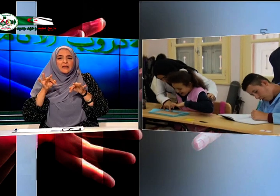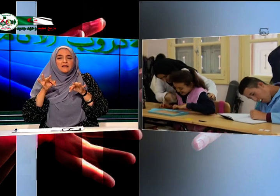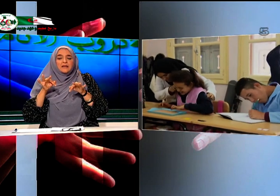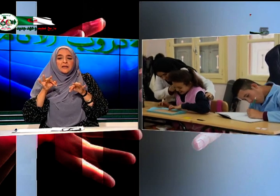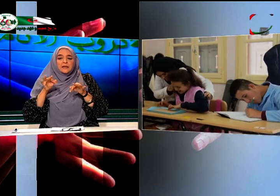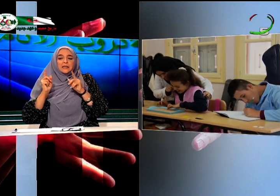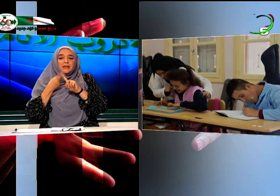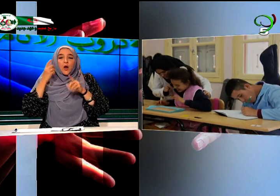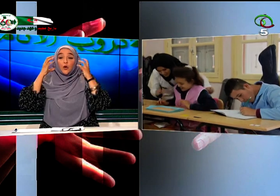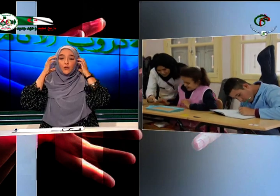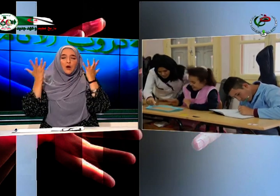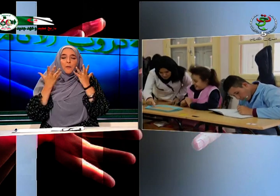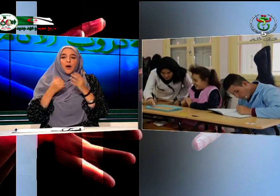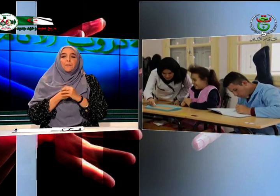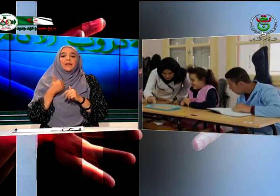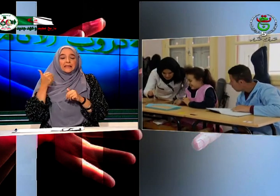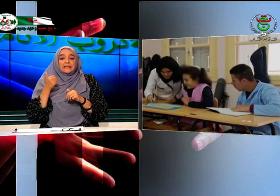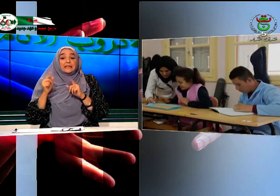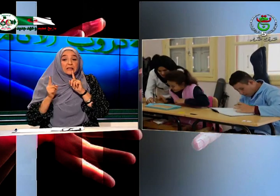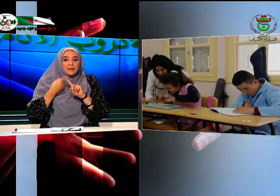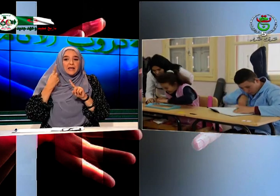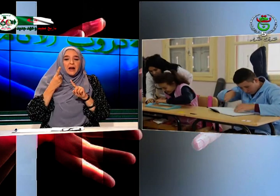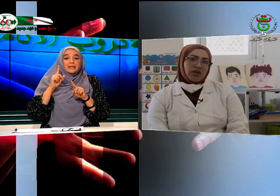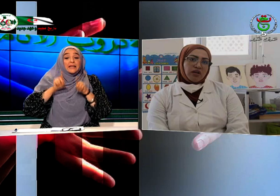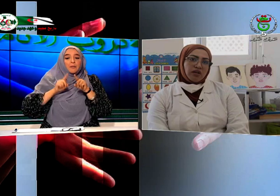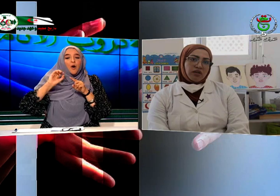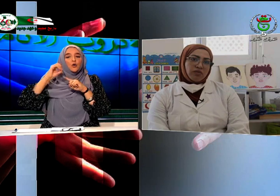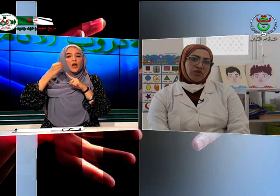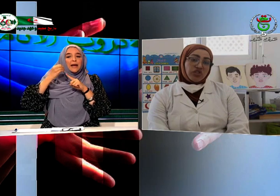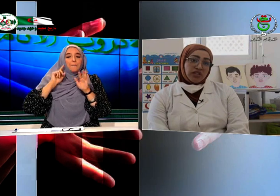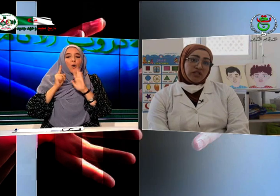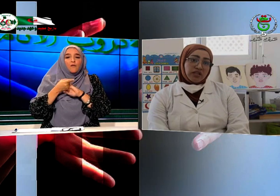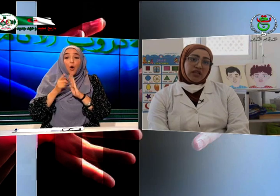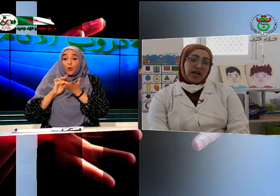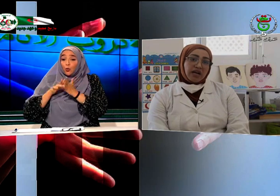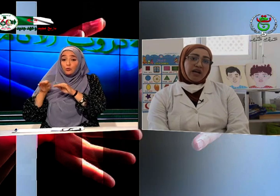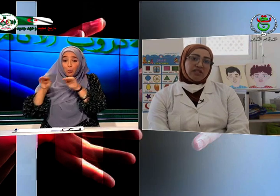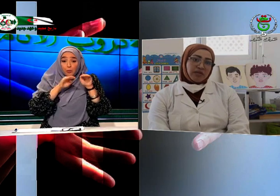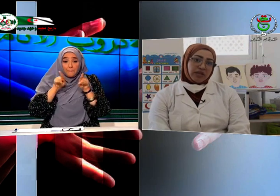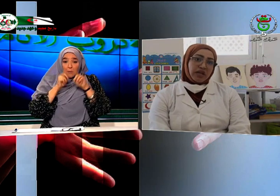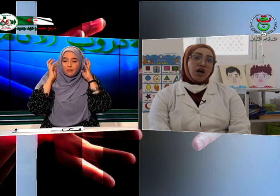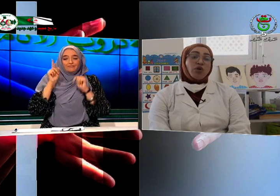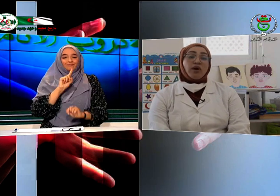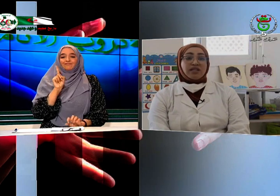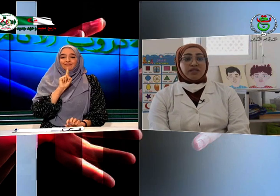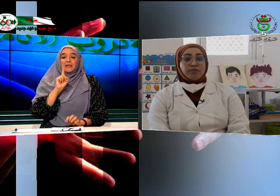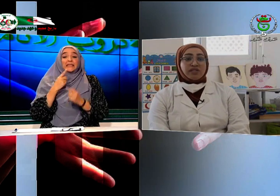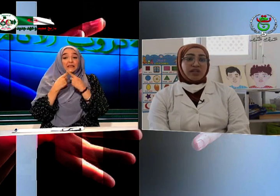الأرطفوني تكون حسب درجة وشدة الإعاقة السمعية وحسب سن